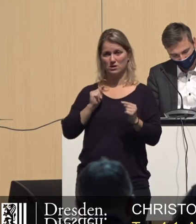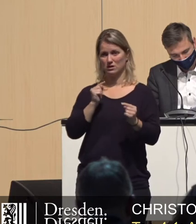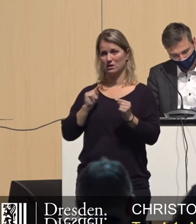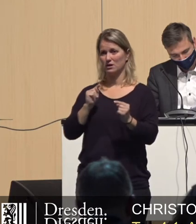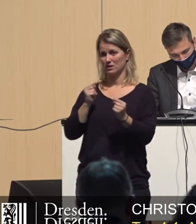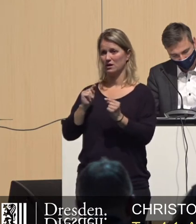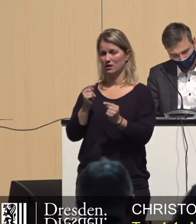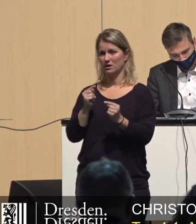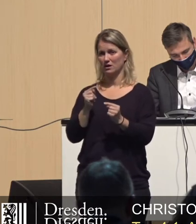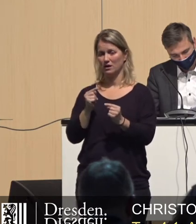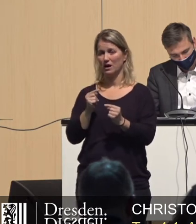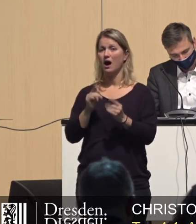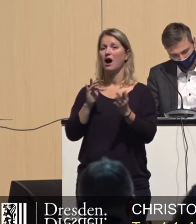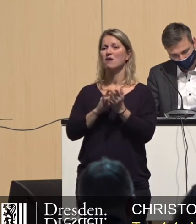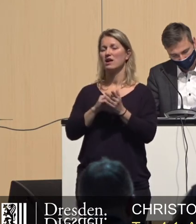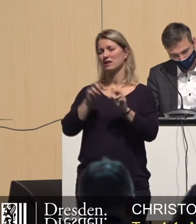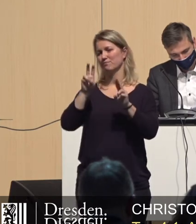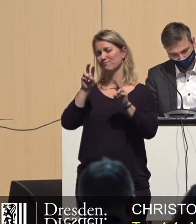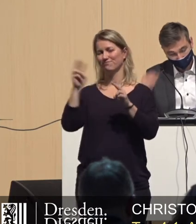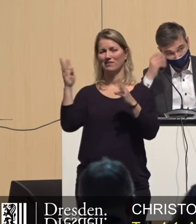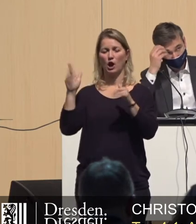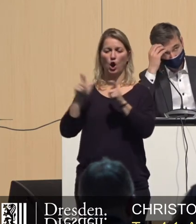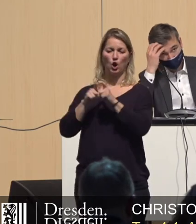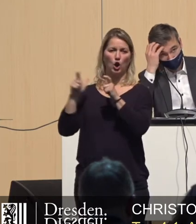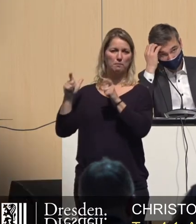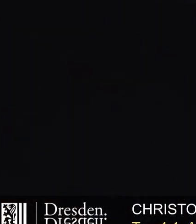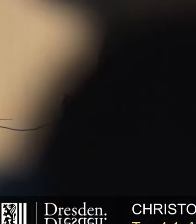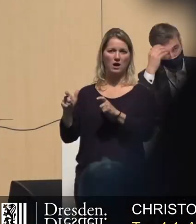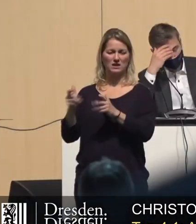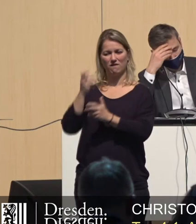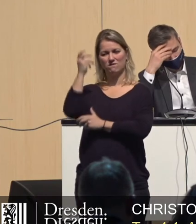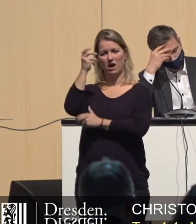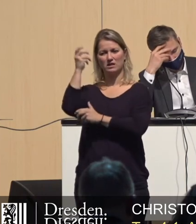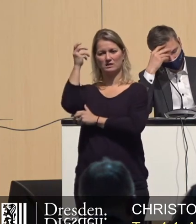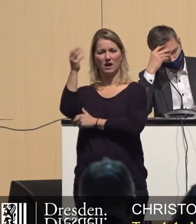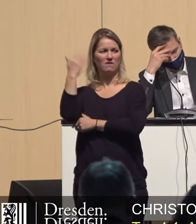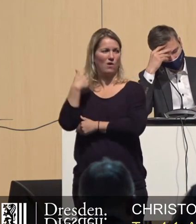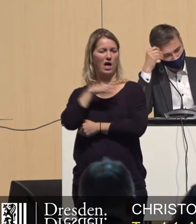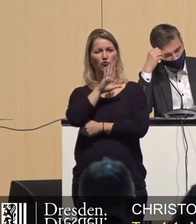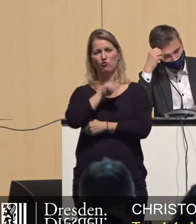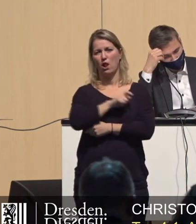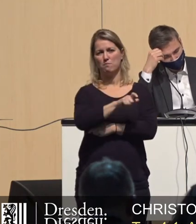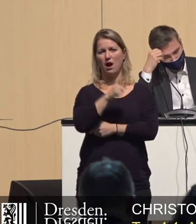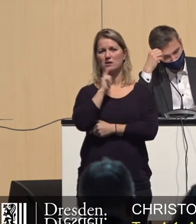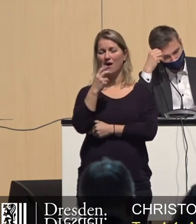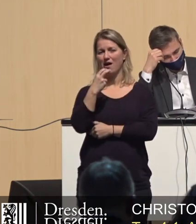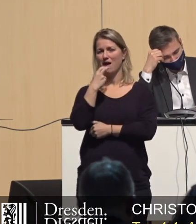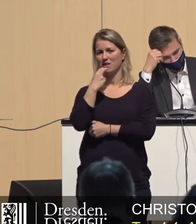Kombinatsfantasien, insbesondere vom Herrn Schollbach, der vom Energiekombinat sprach, die